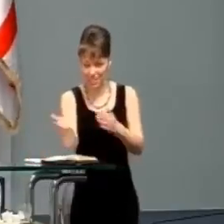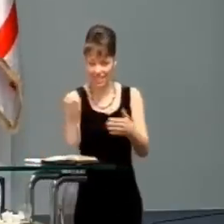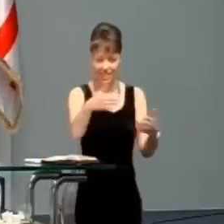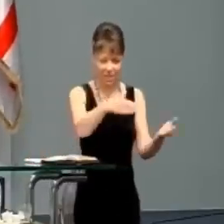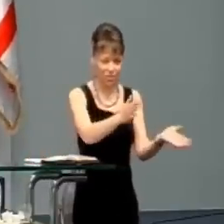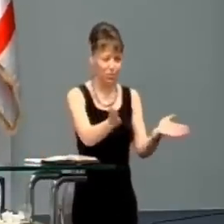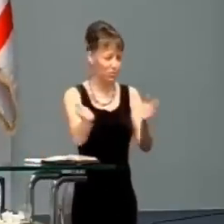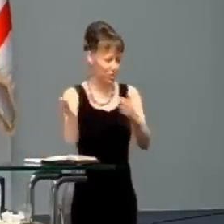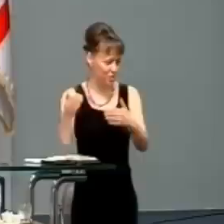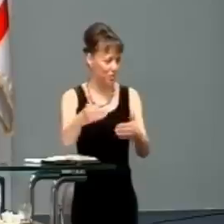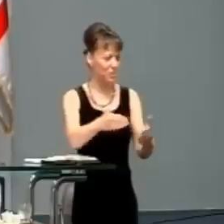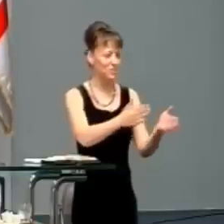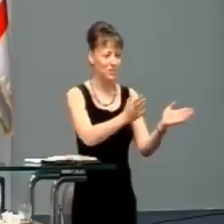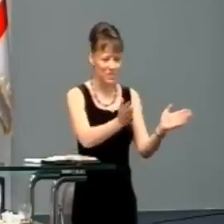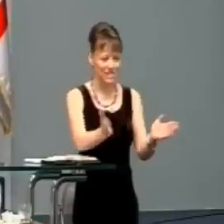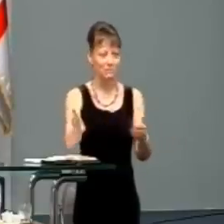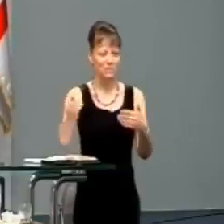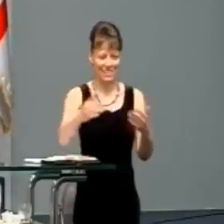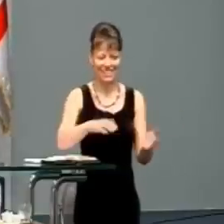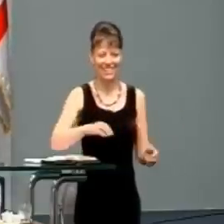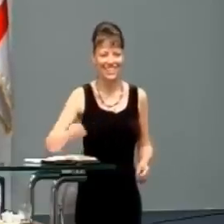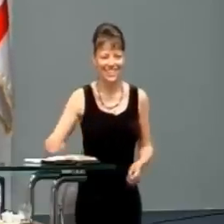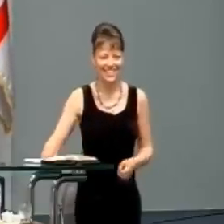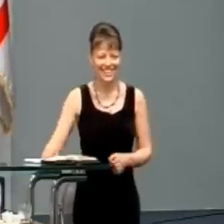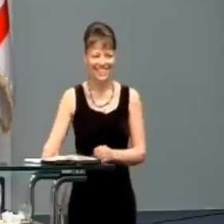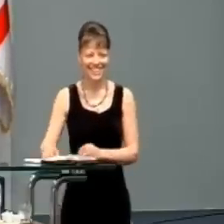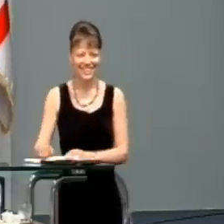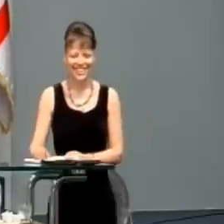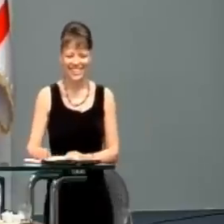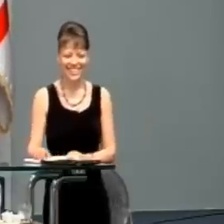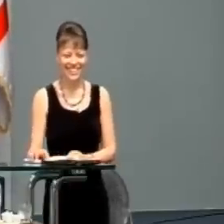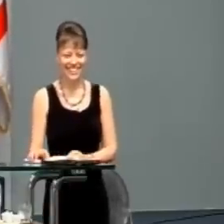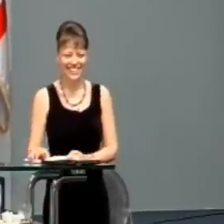ale niekedy má Duch Svety svoje vlastné cesty.